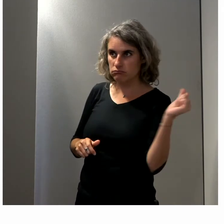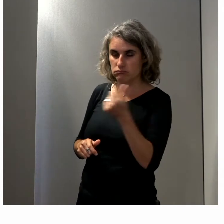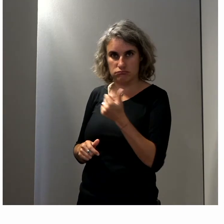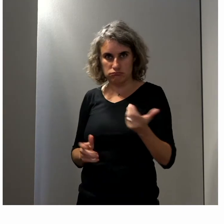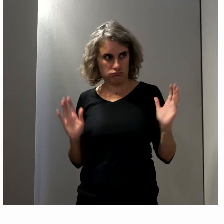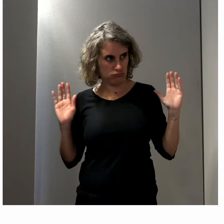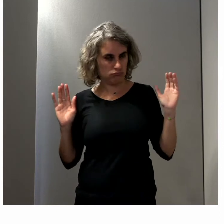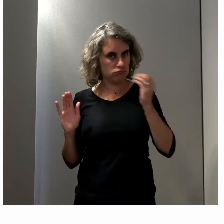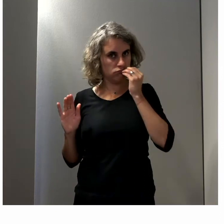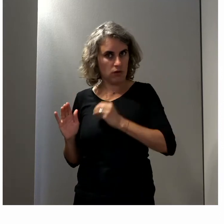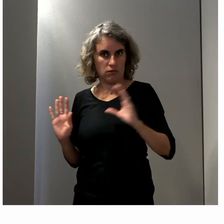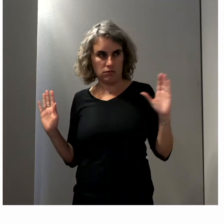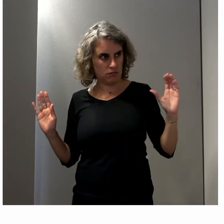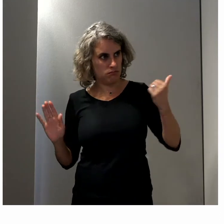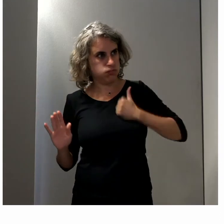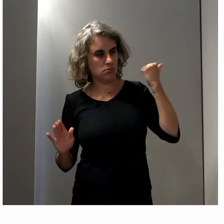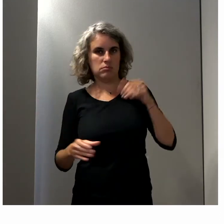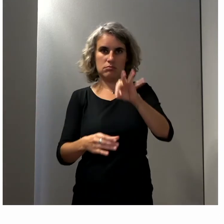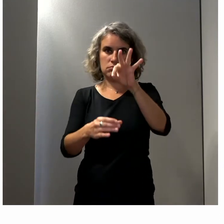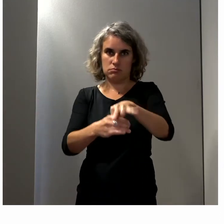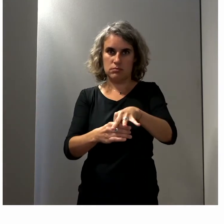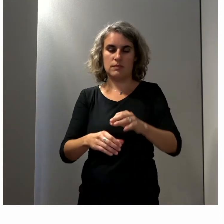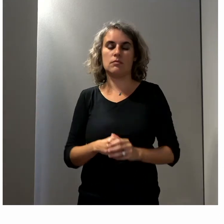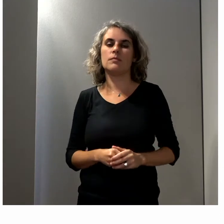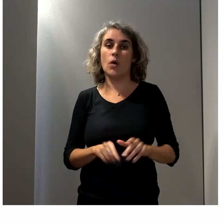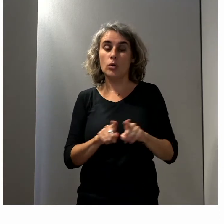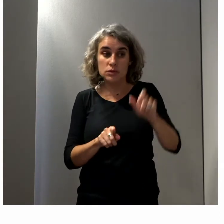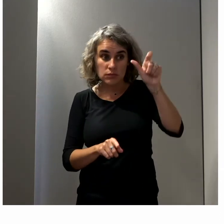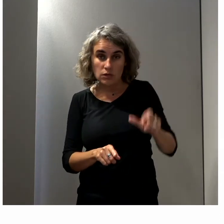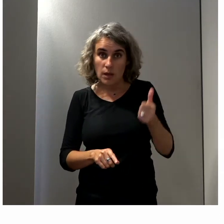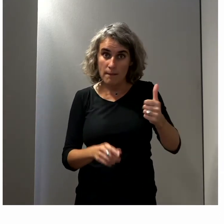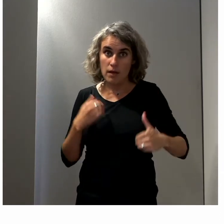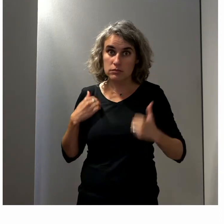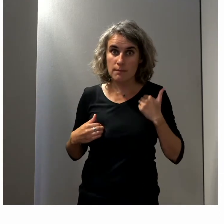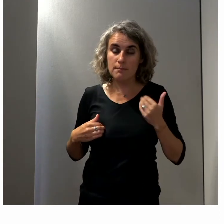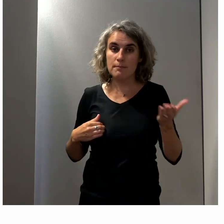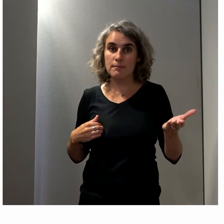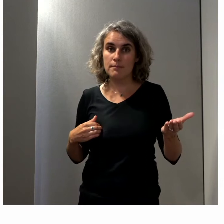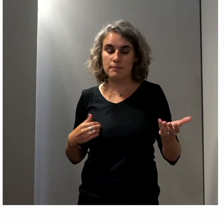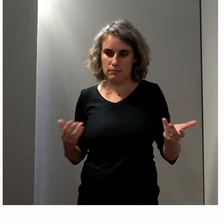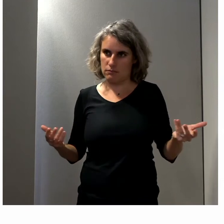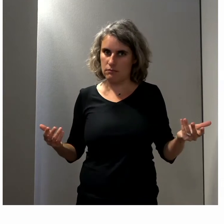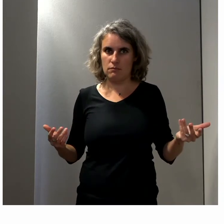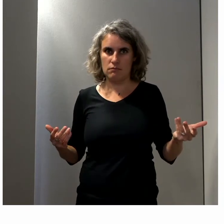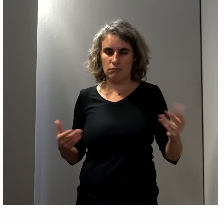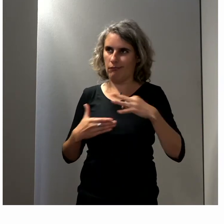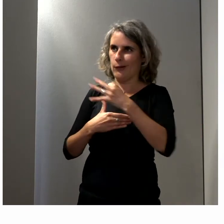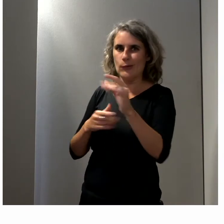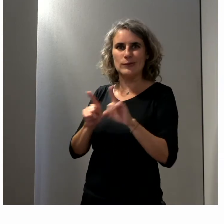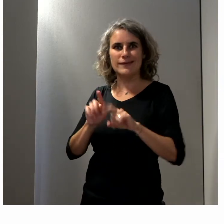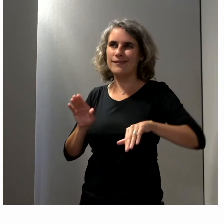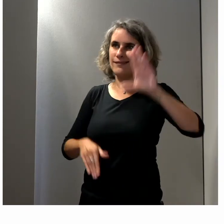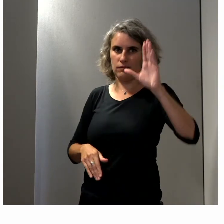chacun voter en autonomie. Et puis, pour la personne handicapée, bien entendu, c'est pouvoir être élu, donc pouvoir